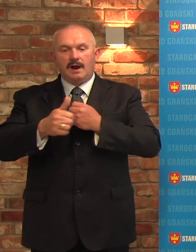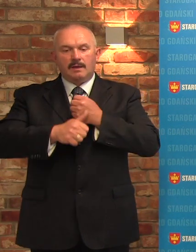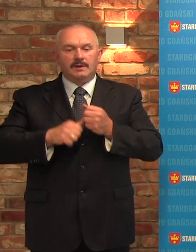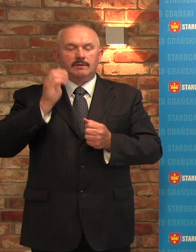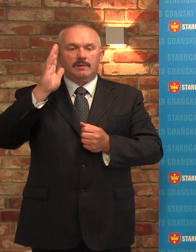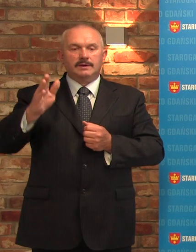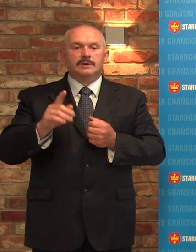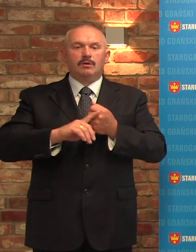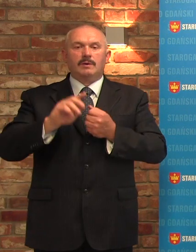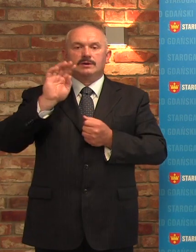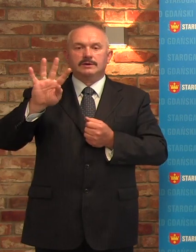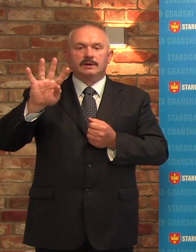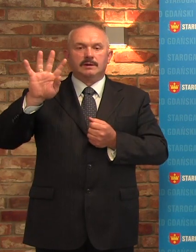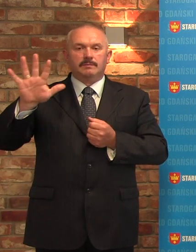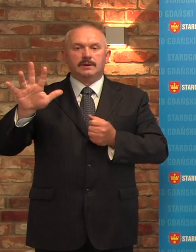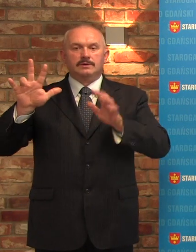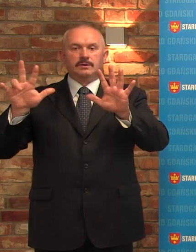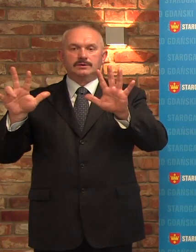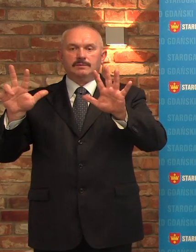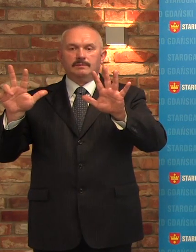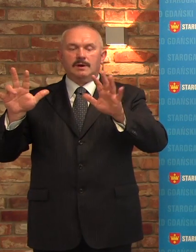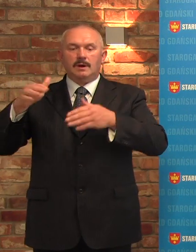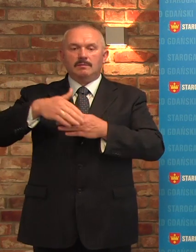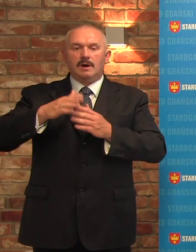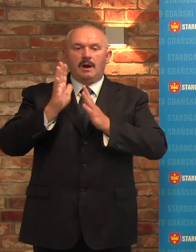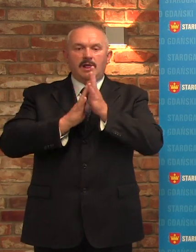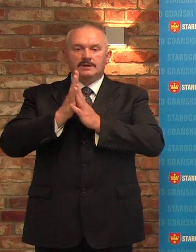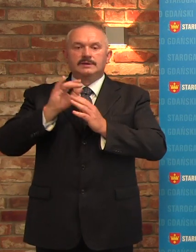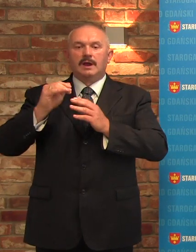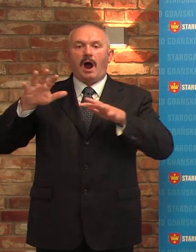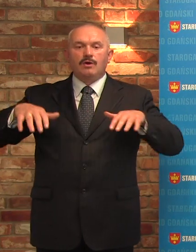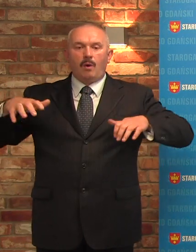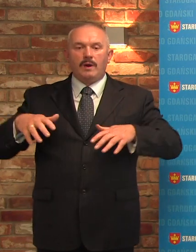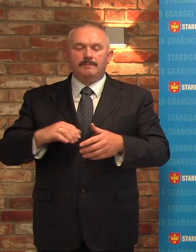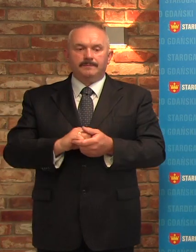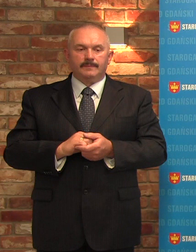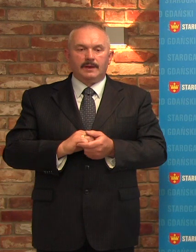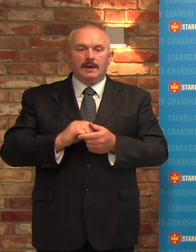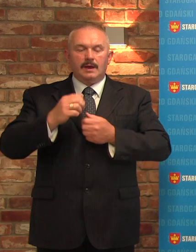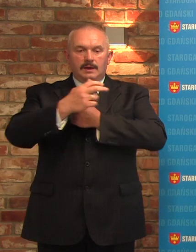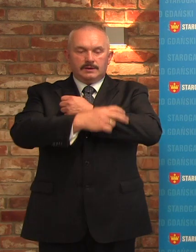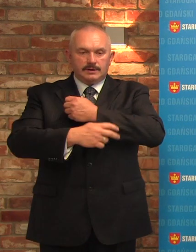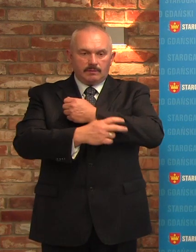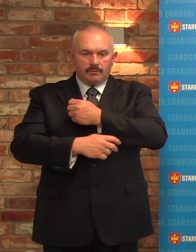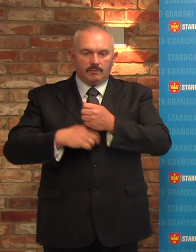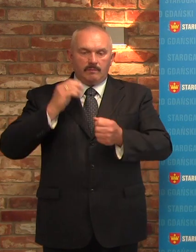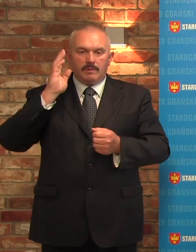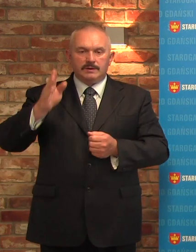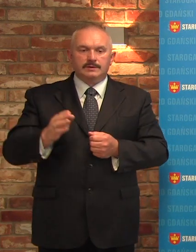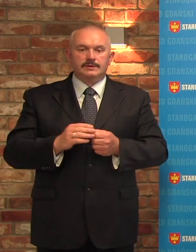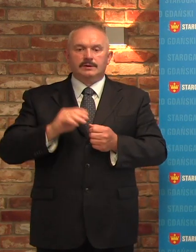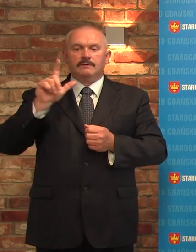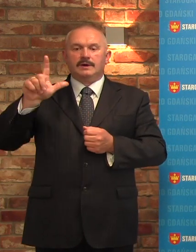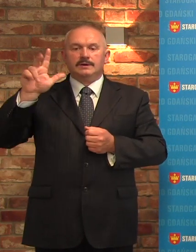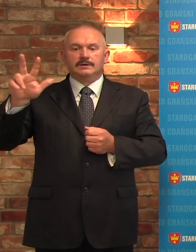będą przedszkola numer 4, 5, 8 przy Lesie i Aniowym. Natomiast w sierpniu funkcjonowały będą przedszkola